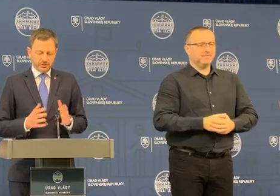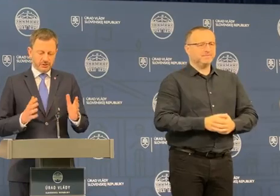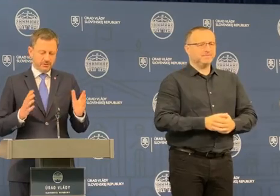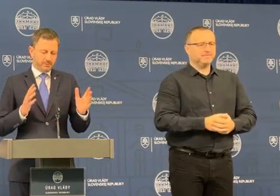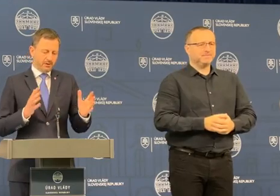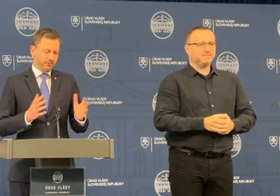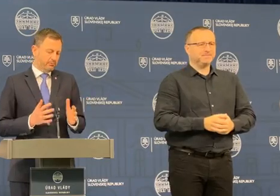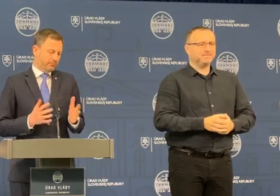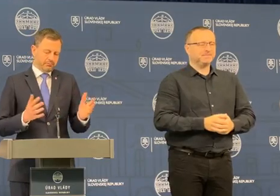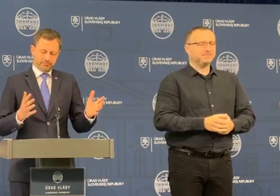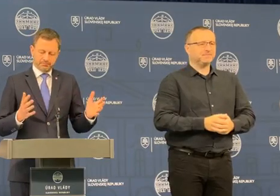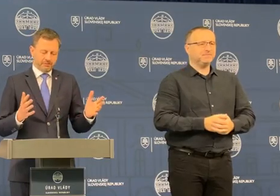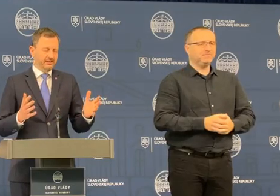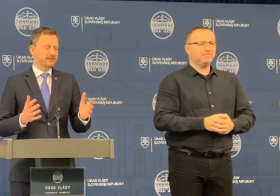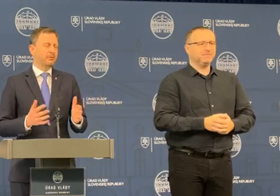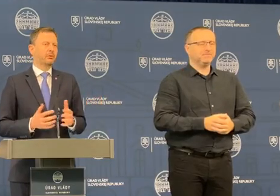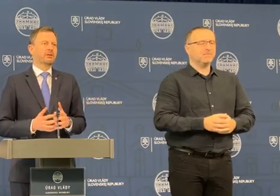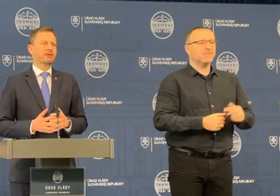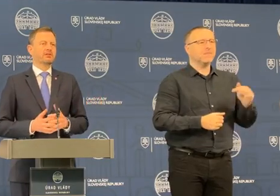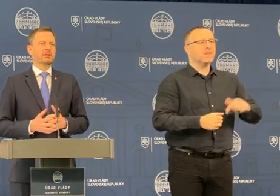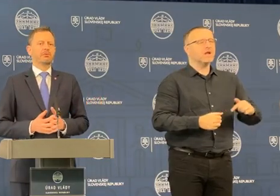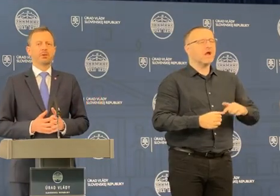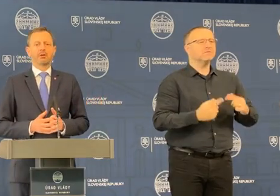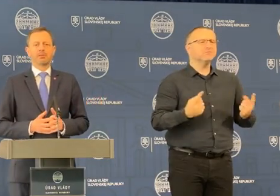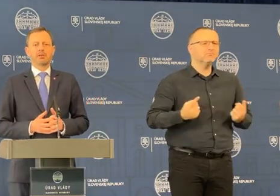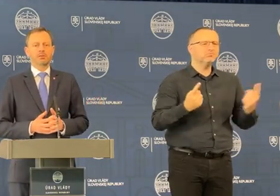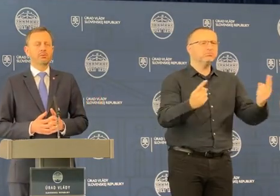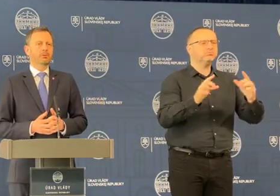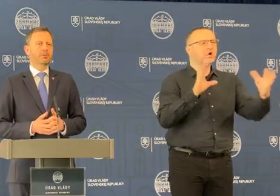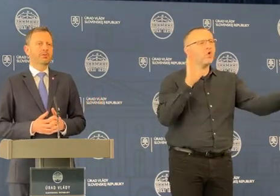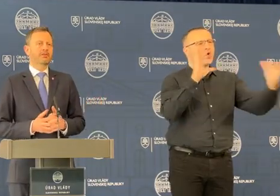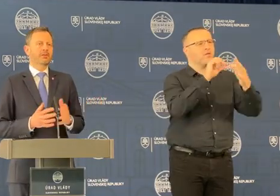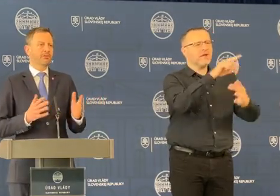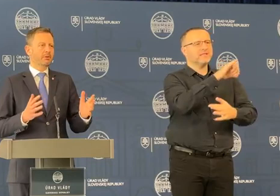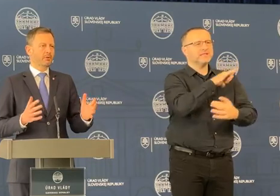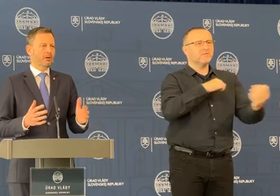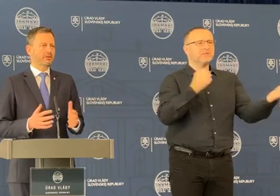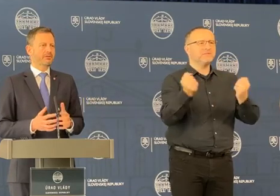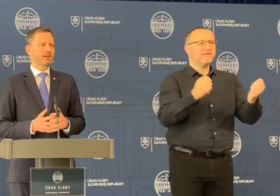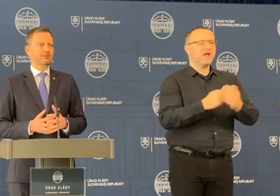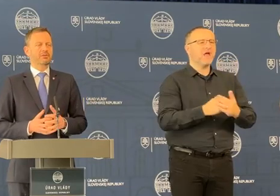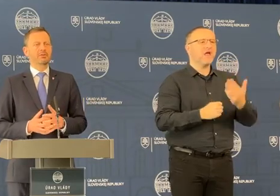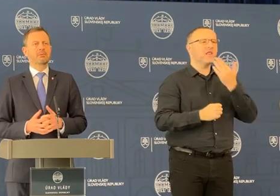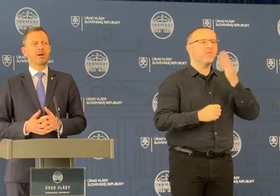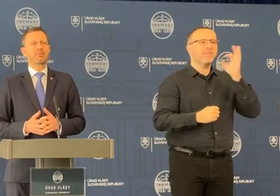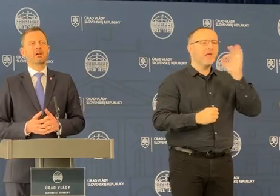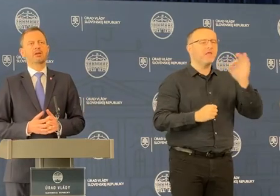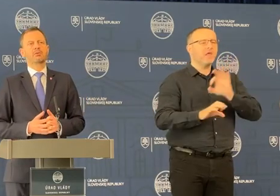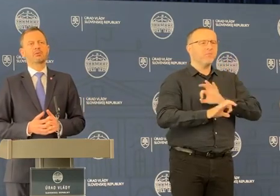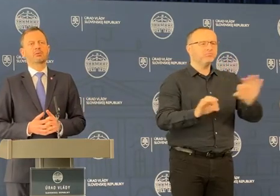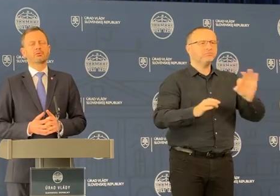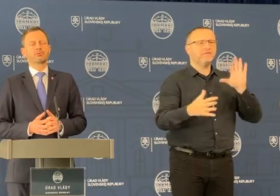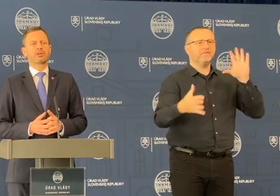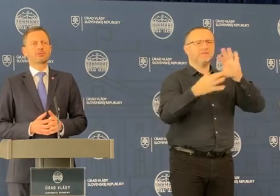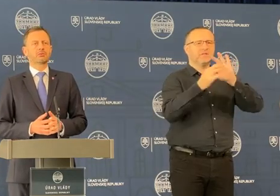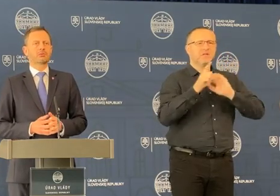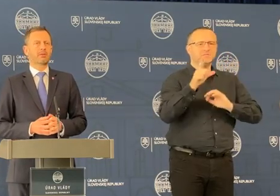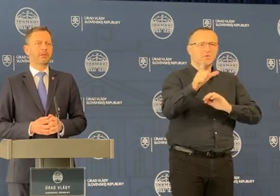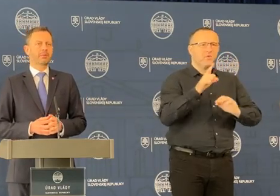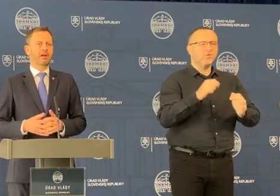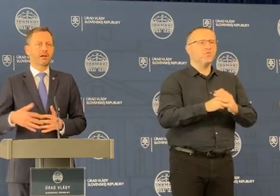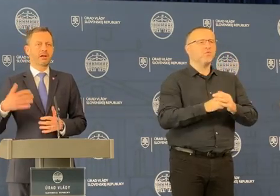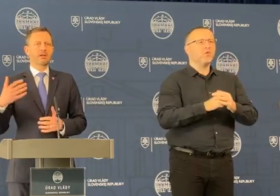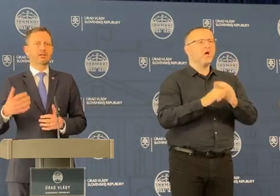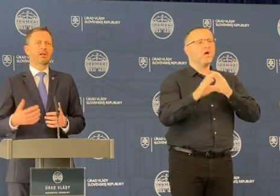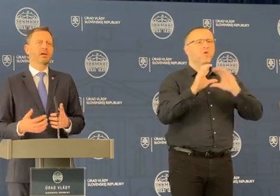Keďže sme v intenzívnom kontakte sa samozprávami, ja ďakujem veľmi pekne za veľmi korektný vzťah, ktorý s nimi máme, aj konzultáciu,